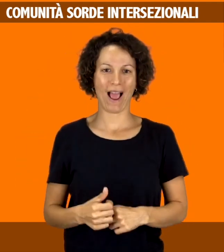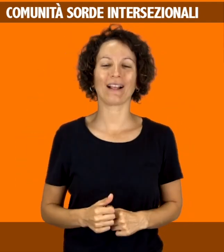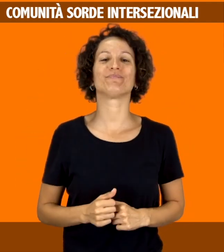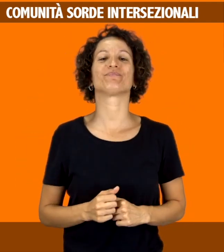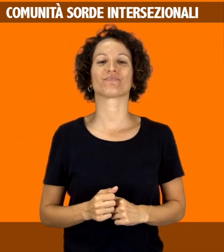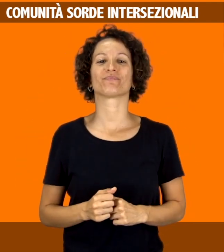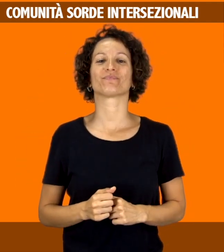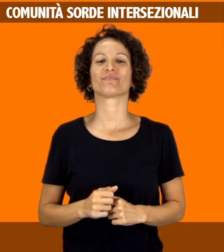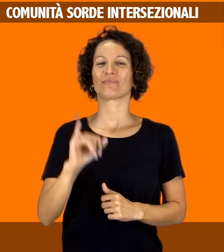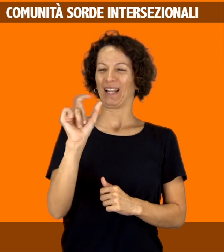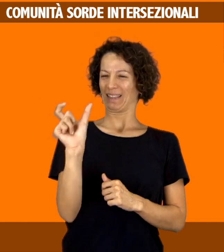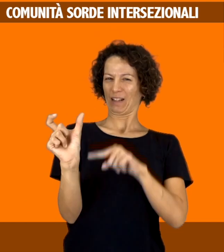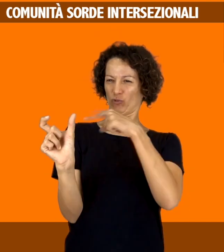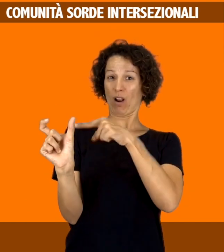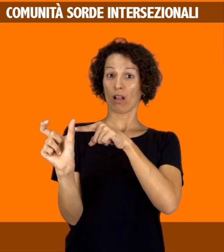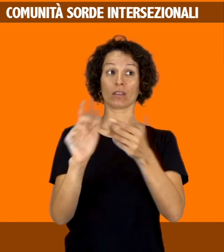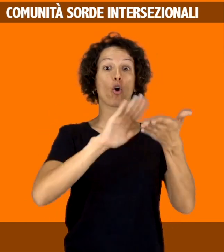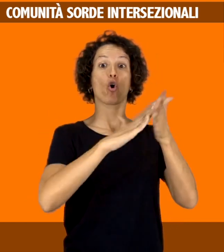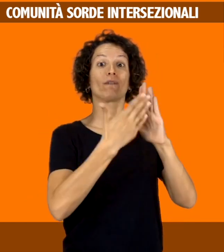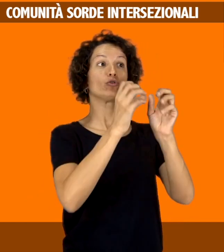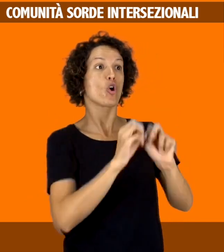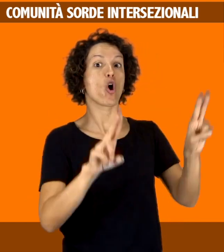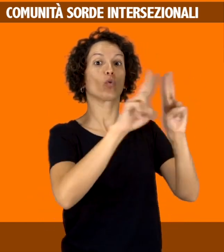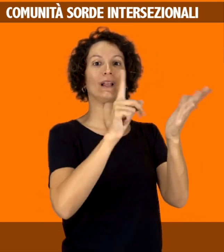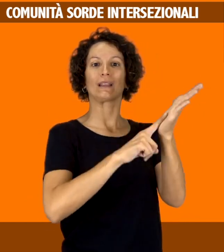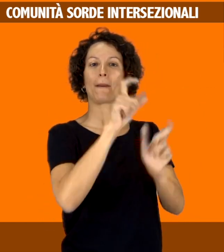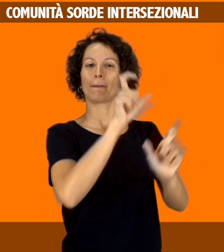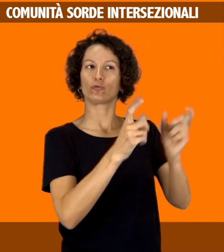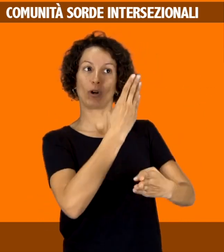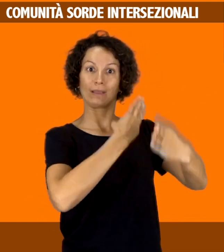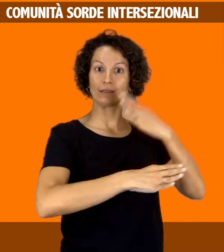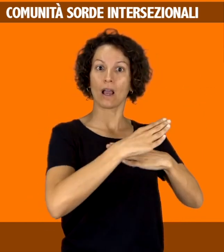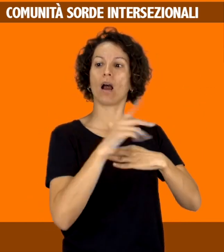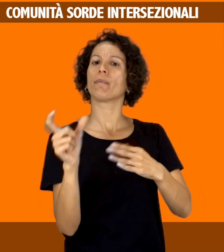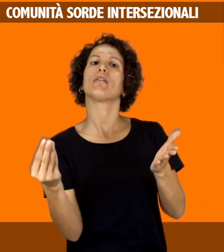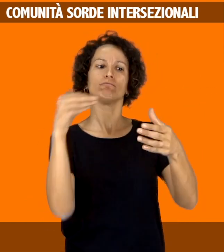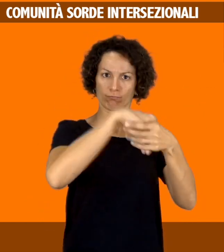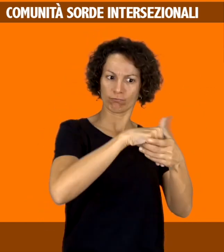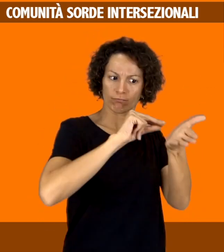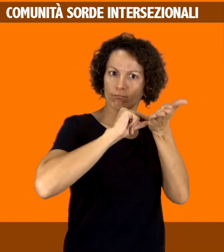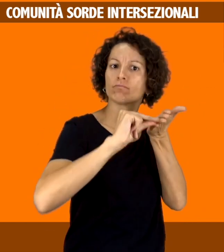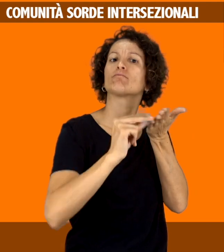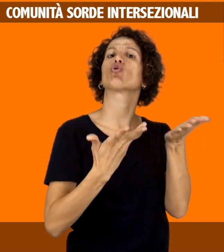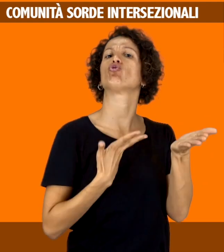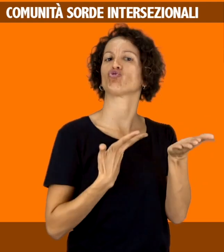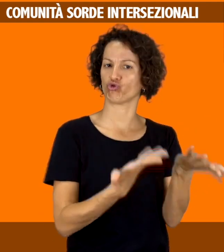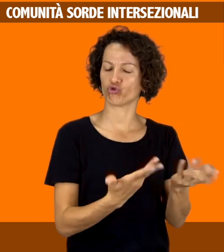Questa intersezionalità è evidenziata anche nella Convenzione delle Nazioni Unite sui diritti delle persone con